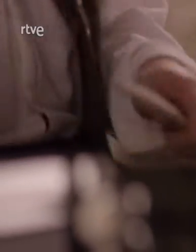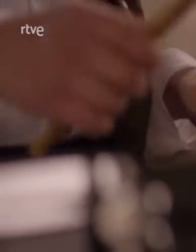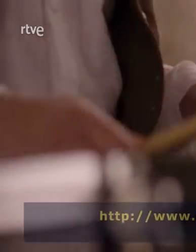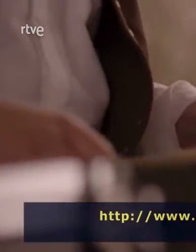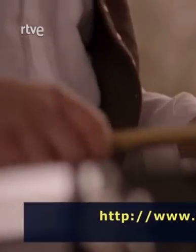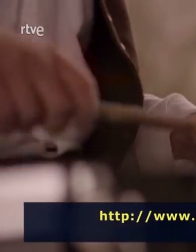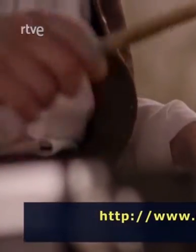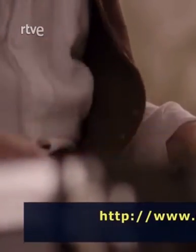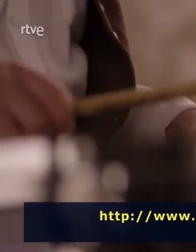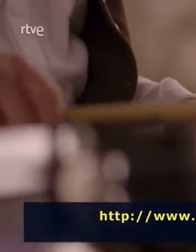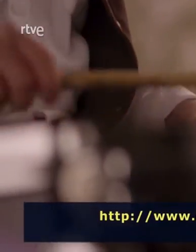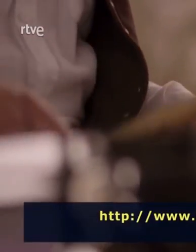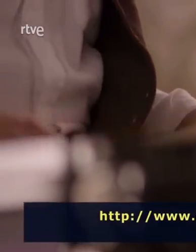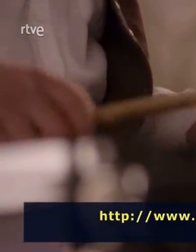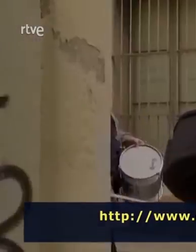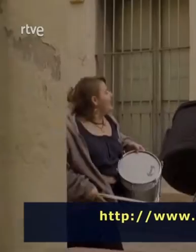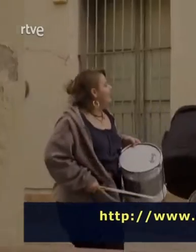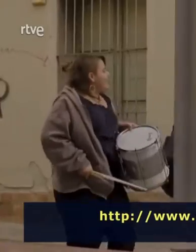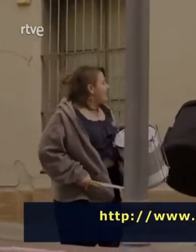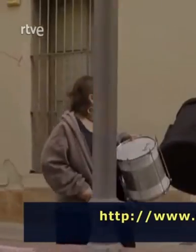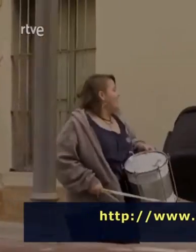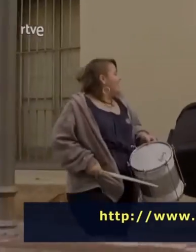Más información en la Sala